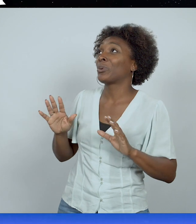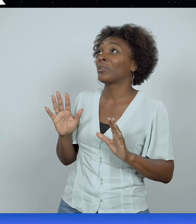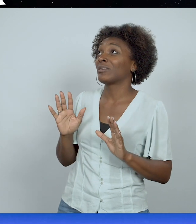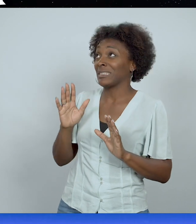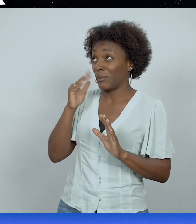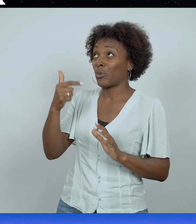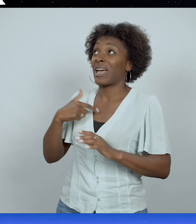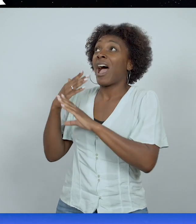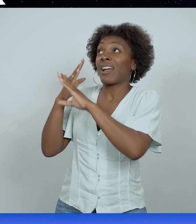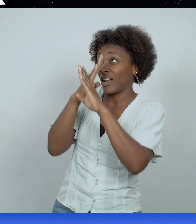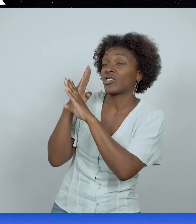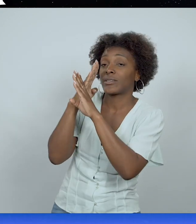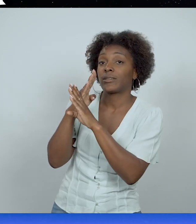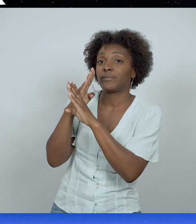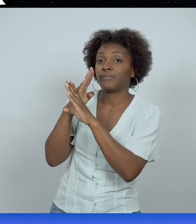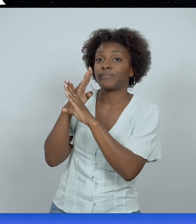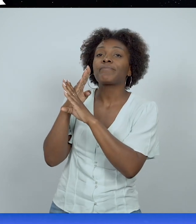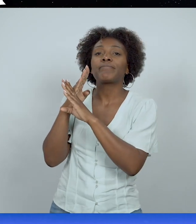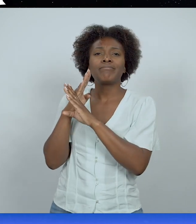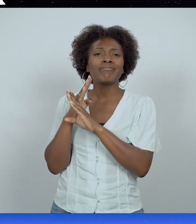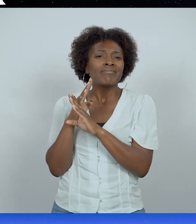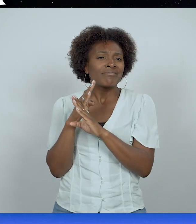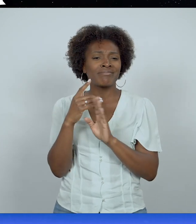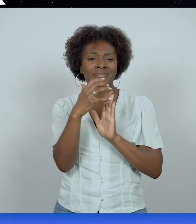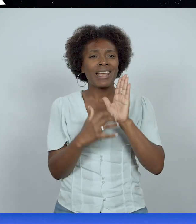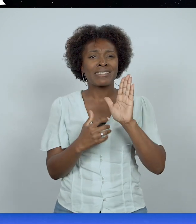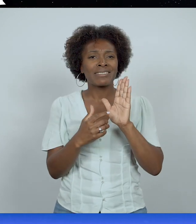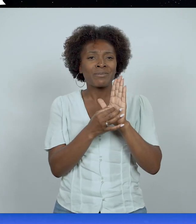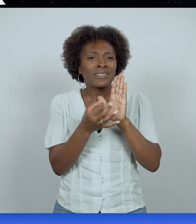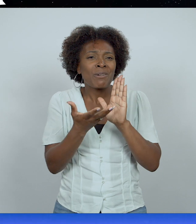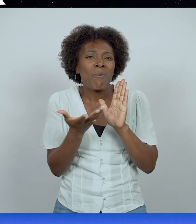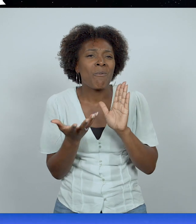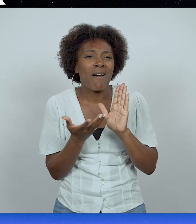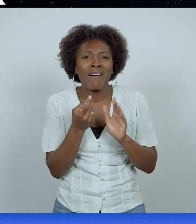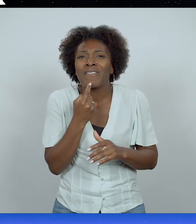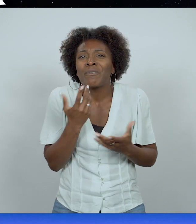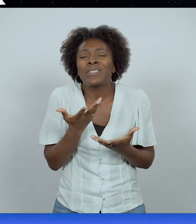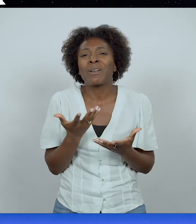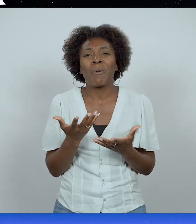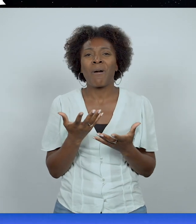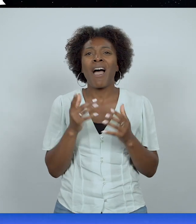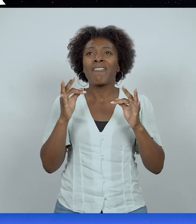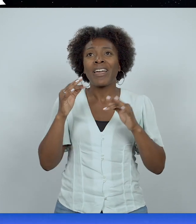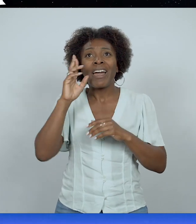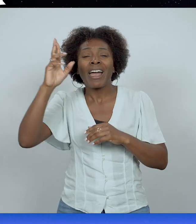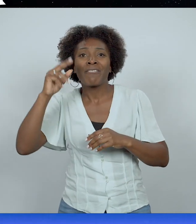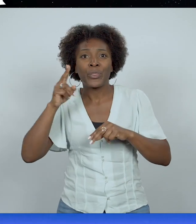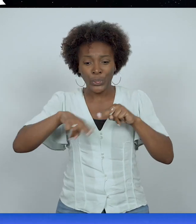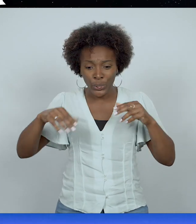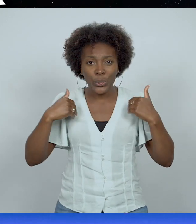je me suis caché. » Qu'est-ce que ce texte veut nous dire par rapport aux rêves sur la nudité ? Vous savez, Dieu